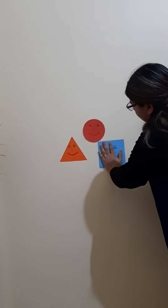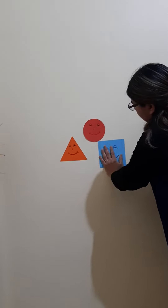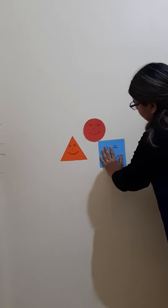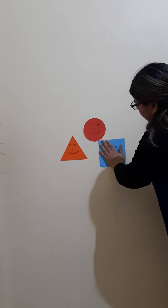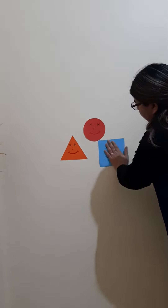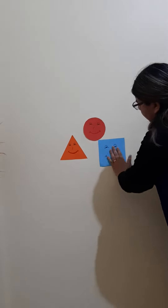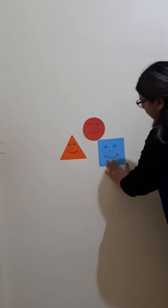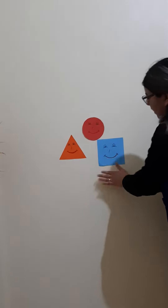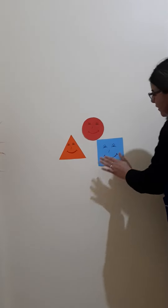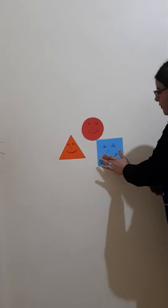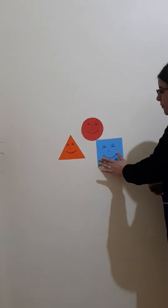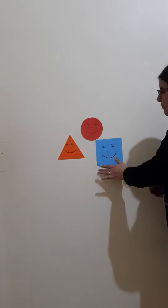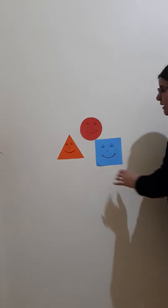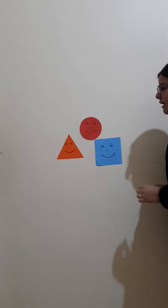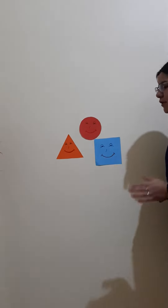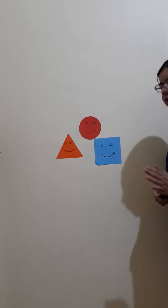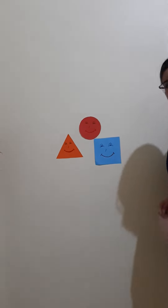A ver, mírenlos.